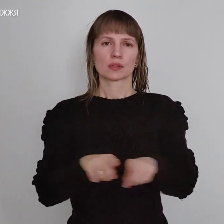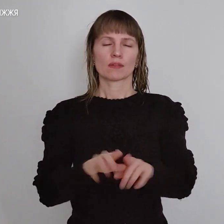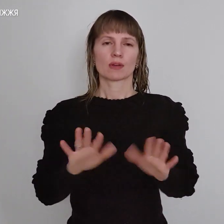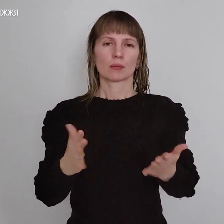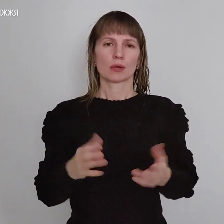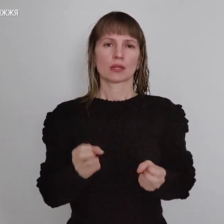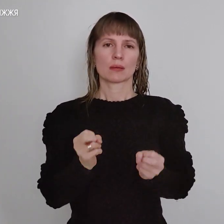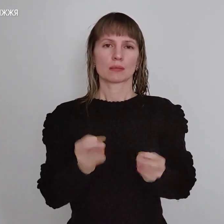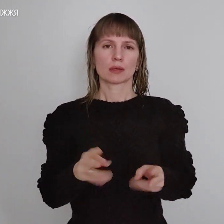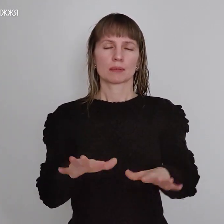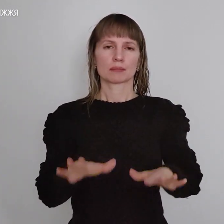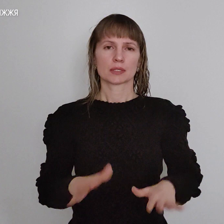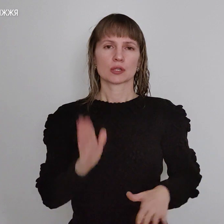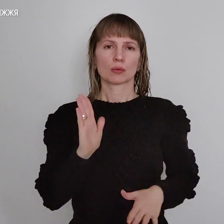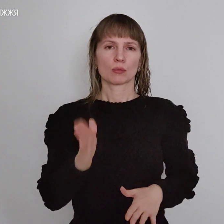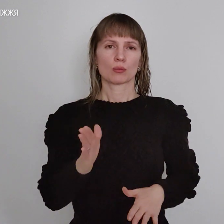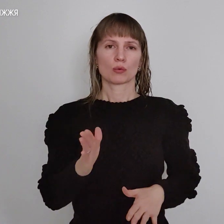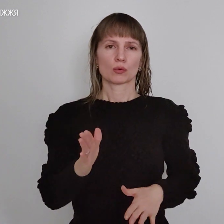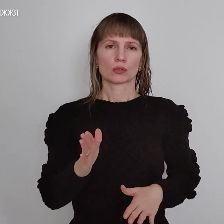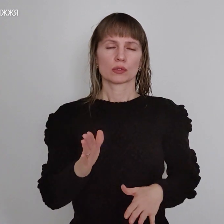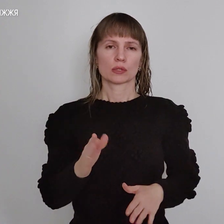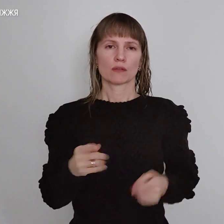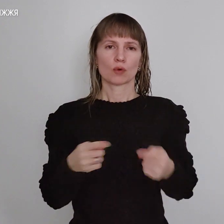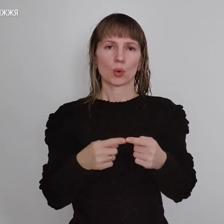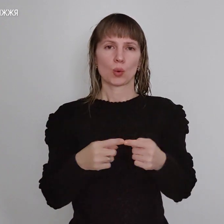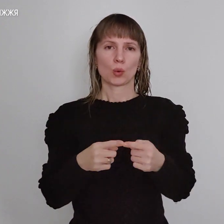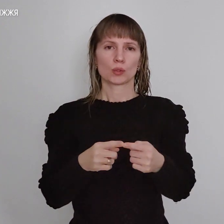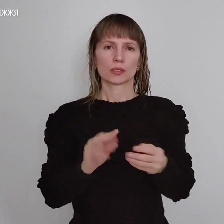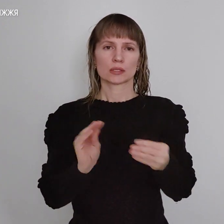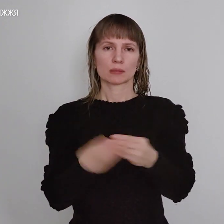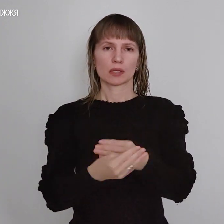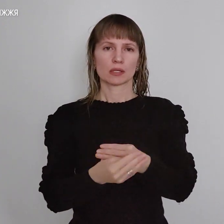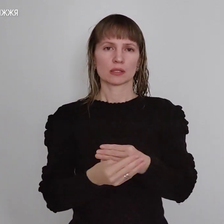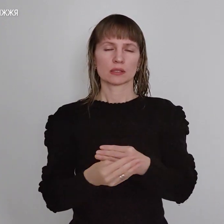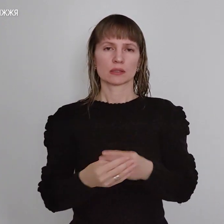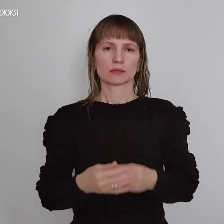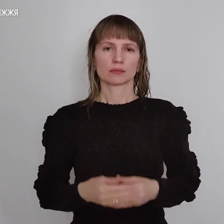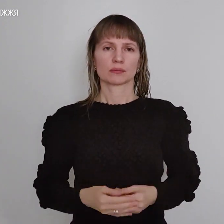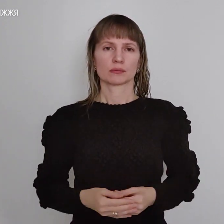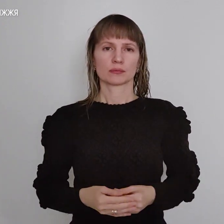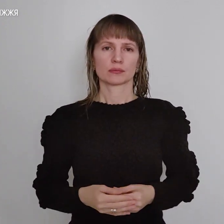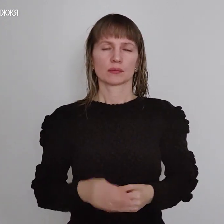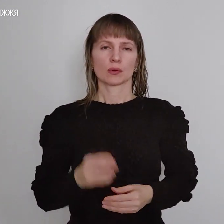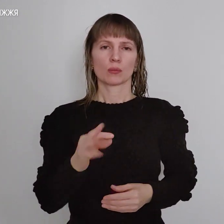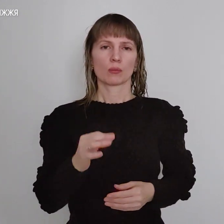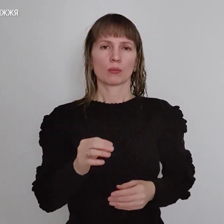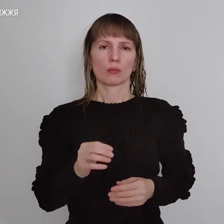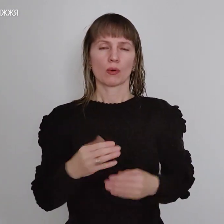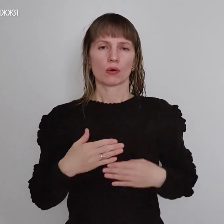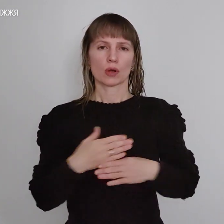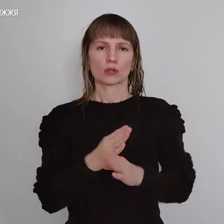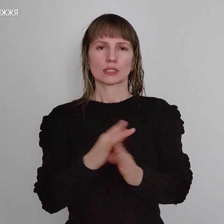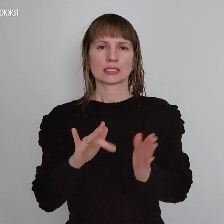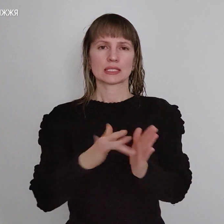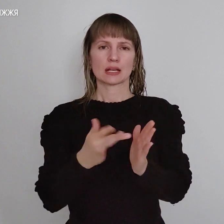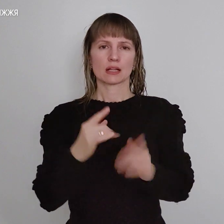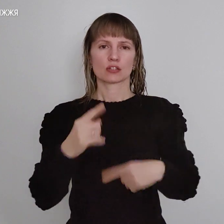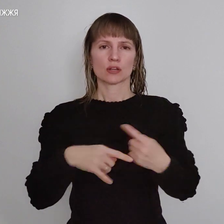найбезпечніше місце буде затиснутися в будинку, бо осколки через вікно будують